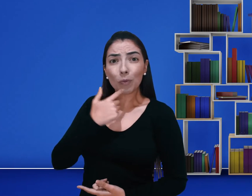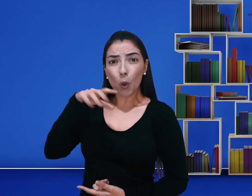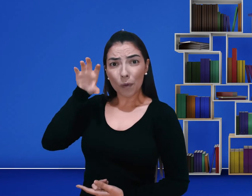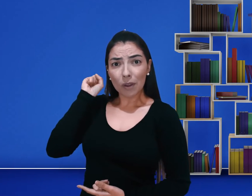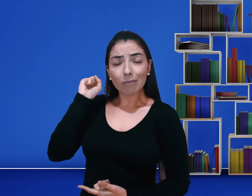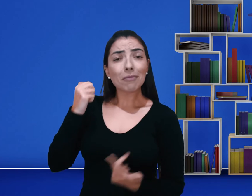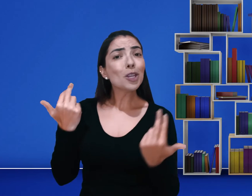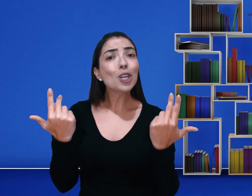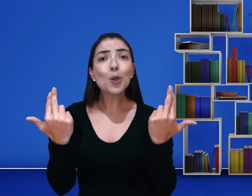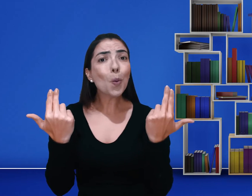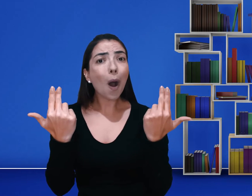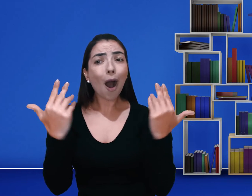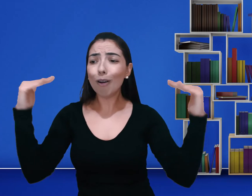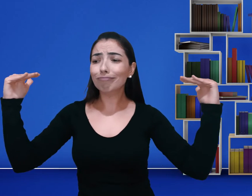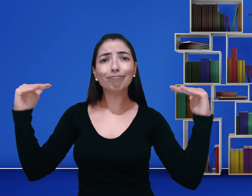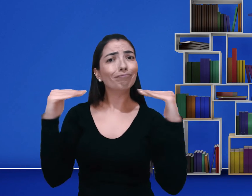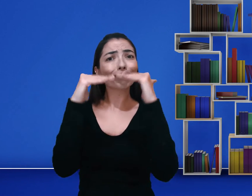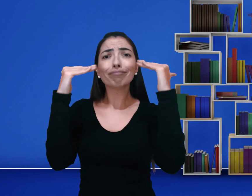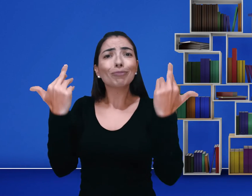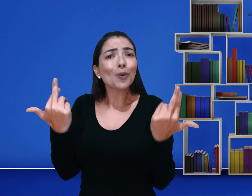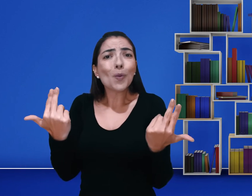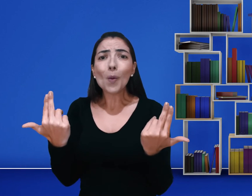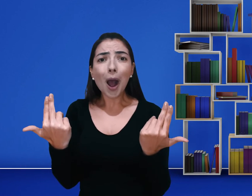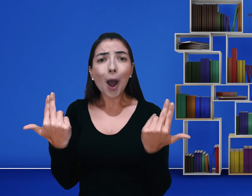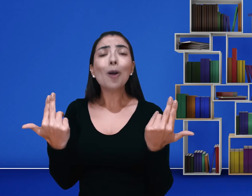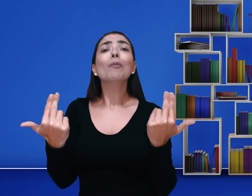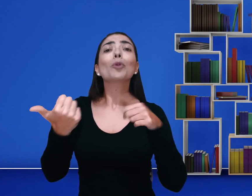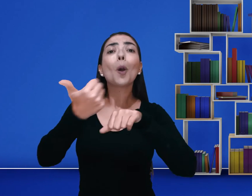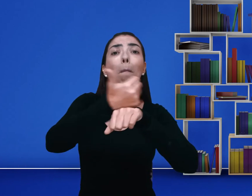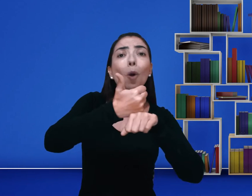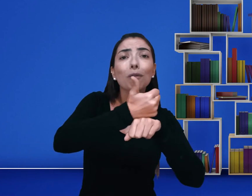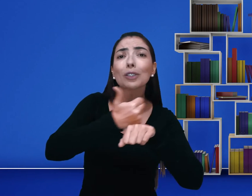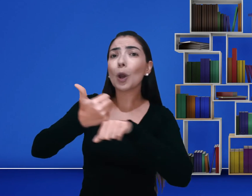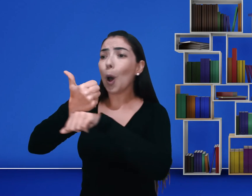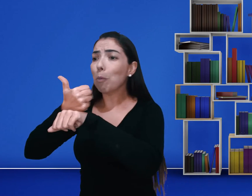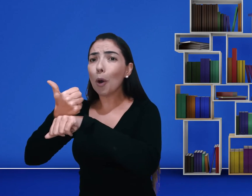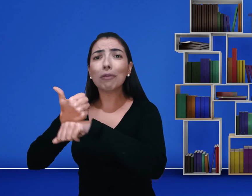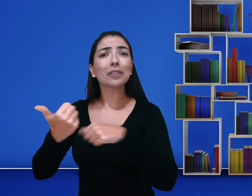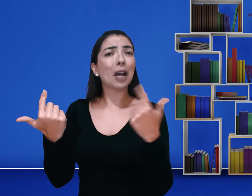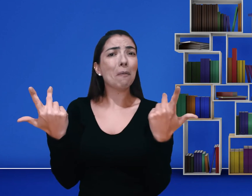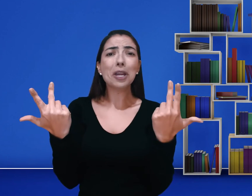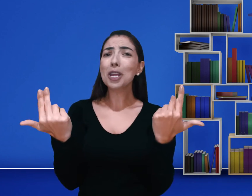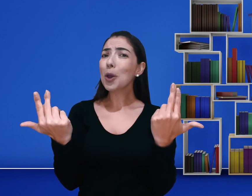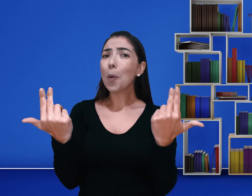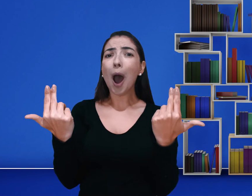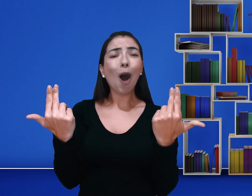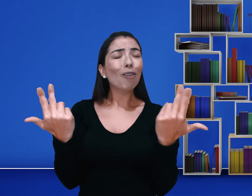Porque surdos e ouvintes são iguais. Nós podemos ter as mesmas profissões.